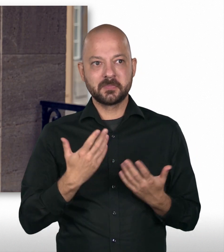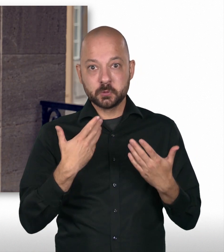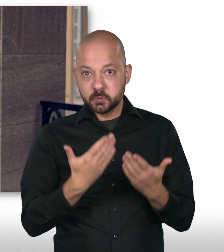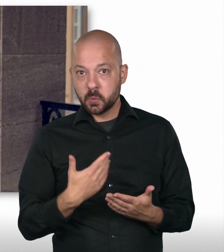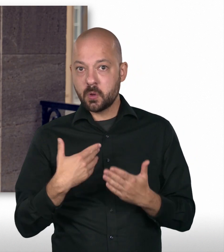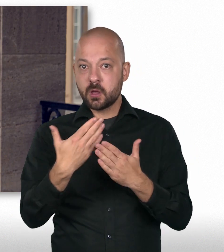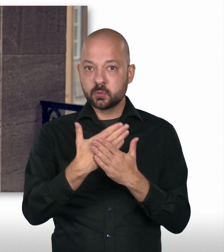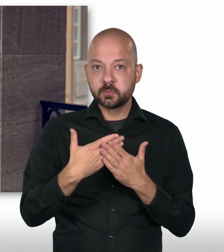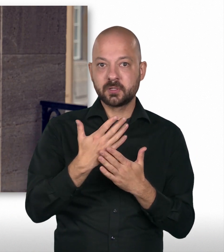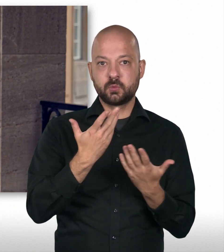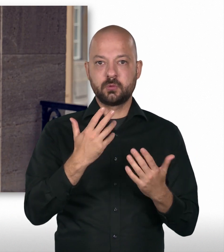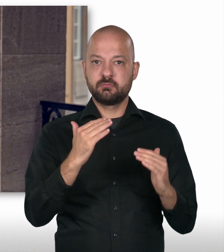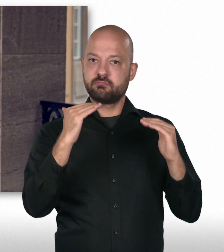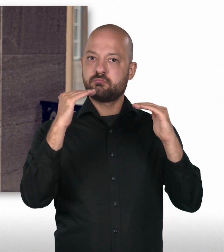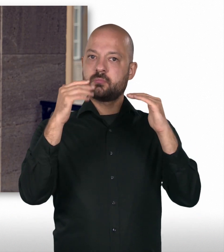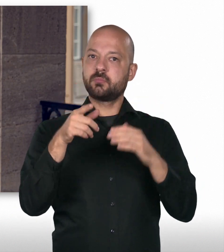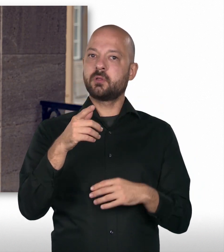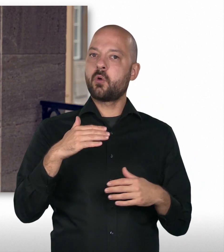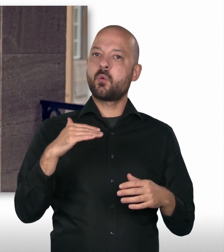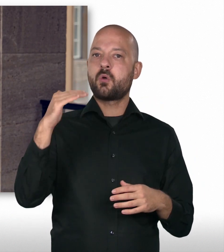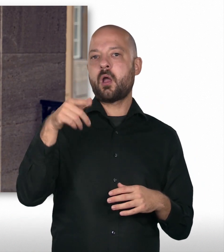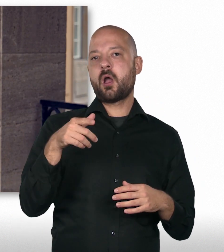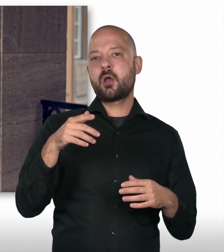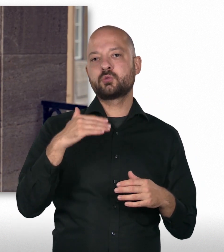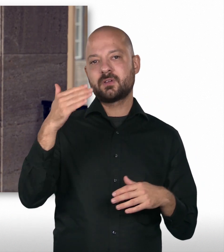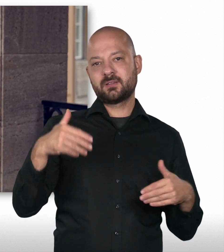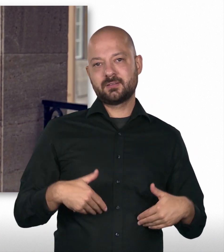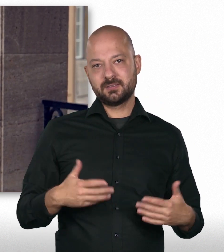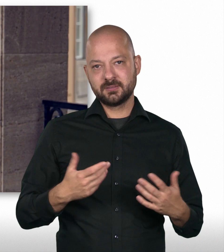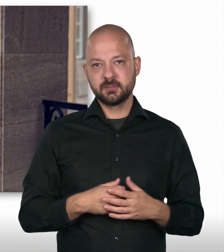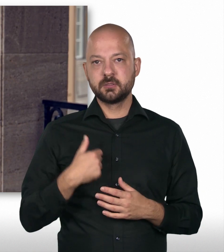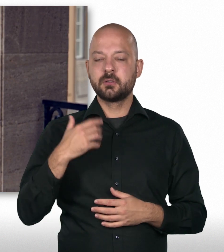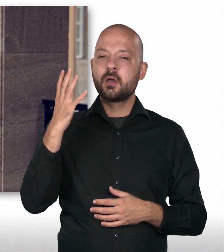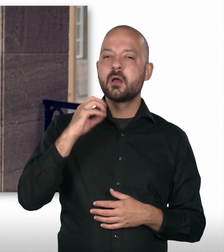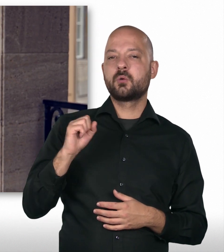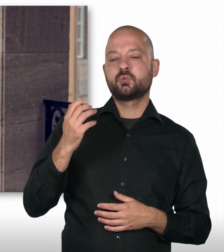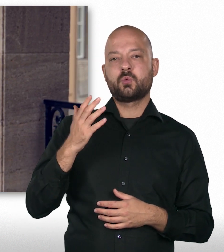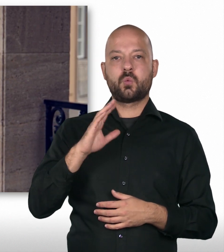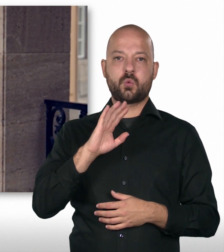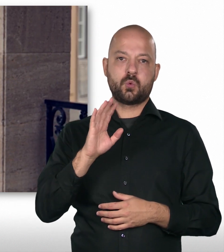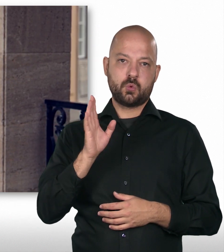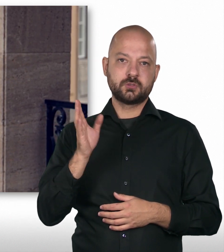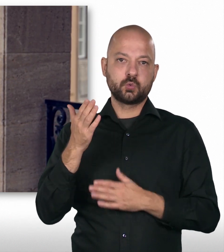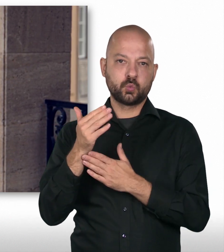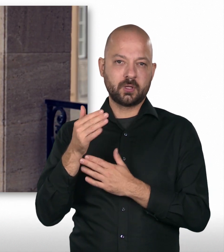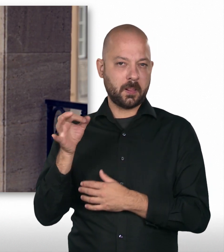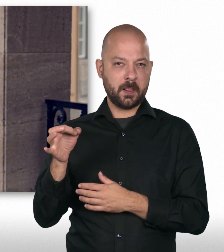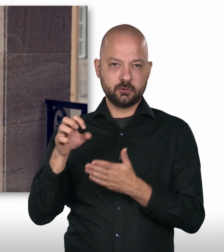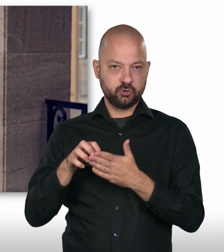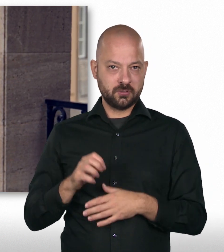sitzen würde. Oder dass ich die Ausbildung zum höheren Auswärtigen Dienst machen würde. Ich komme aus einer Kleinstadt in